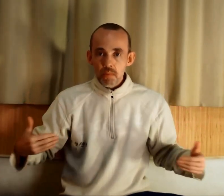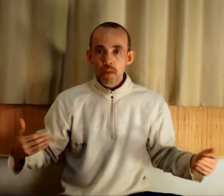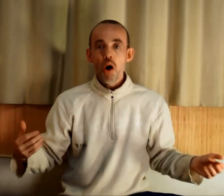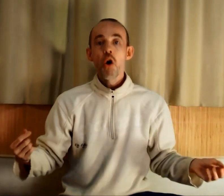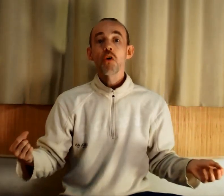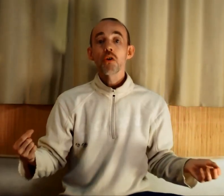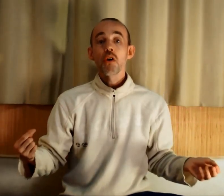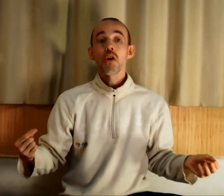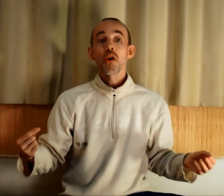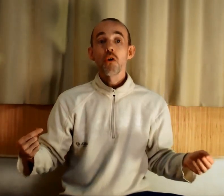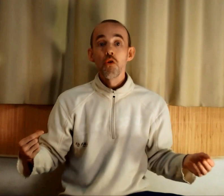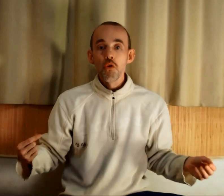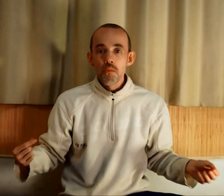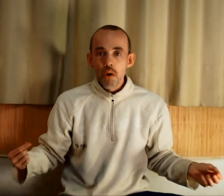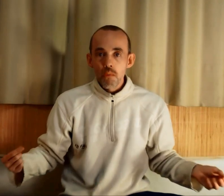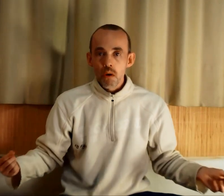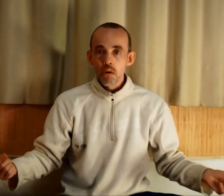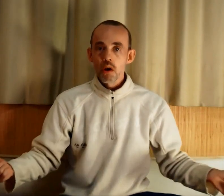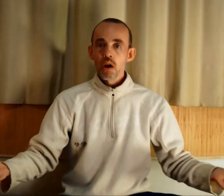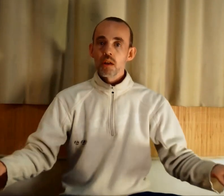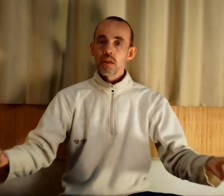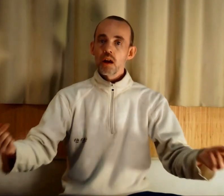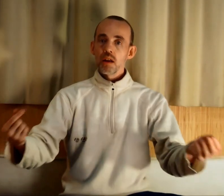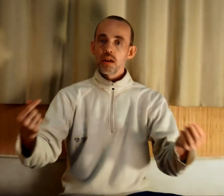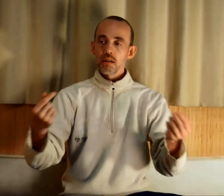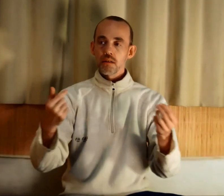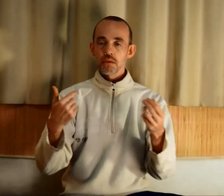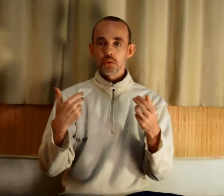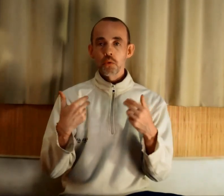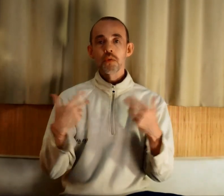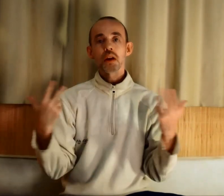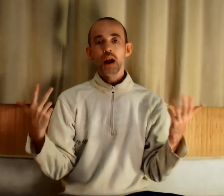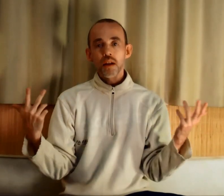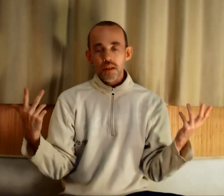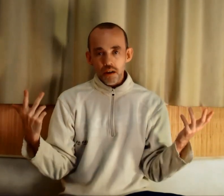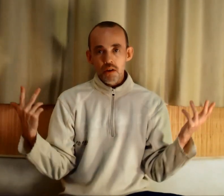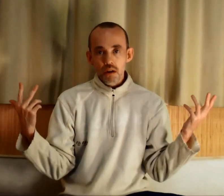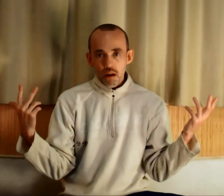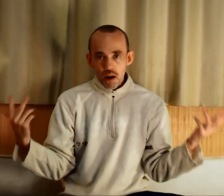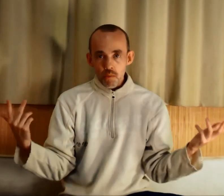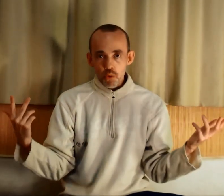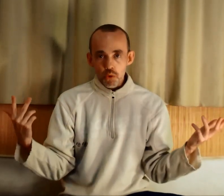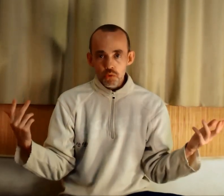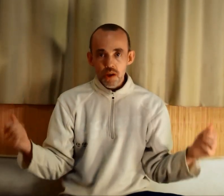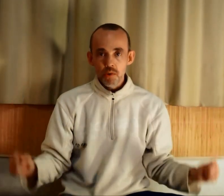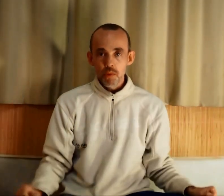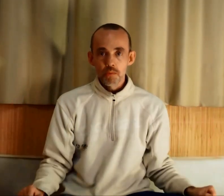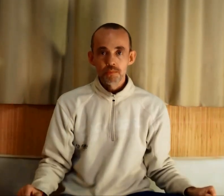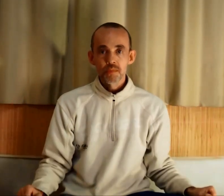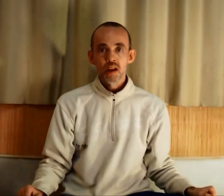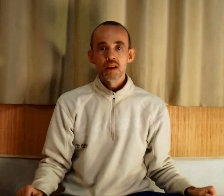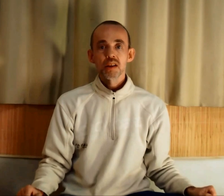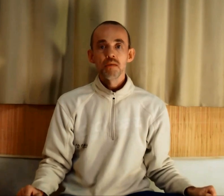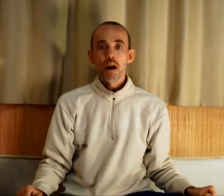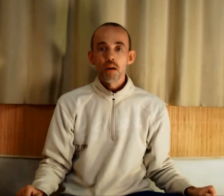peut-être pas encore le moment d'aller trouver à l'intérieur l'amour. Tout simplement. Ce qui va